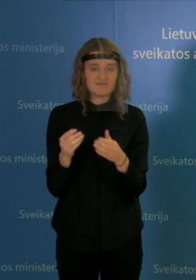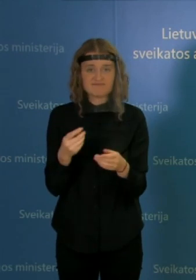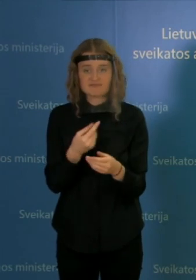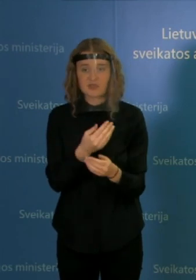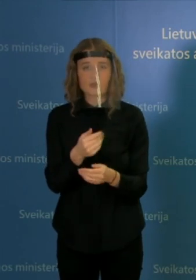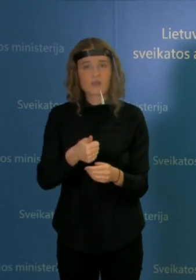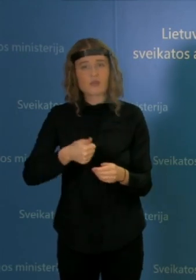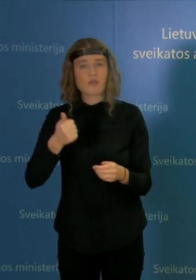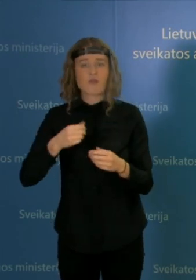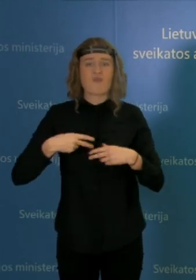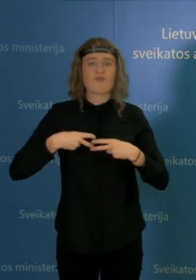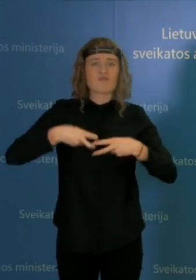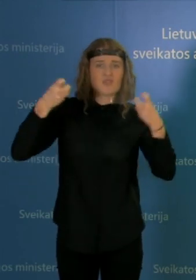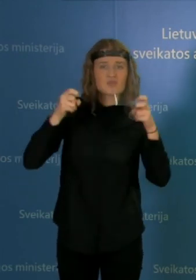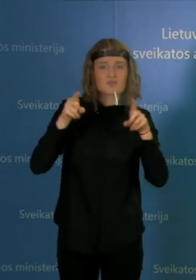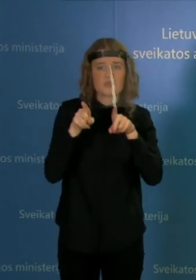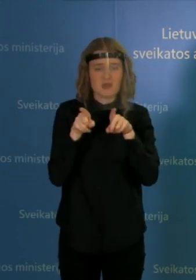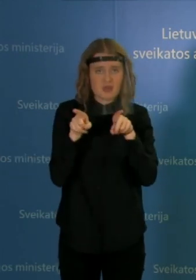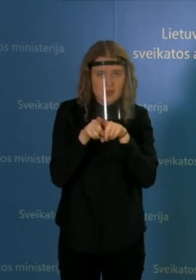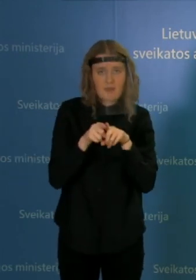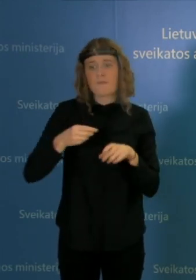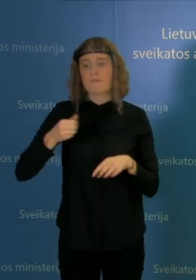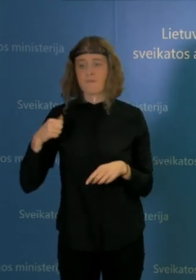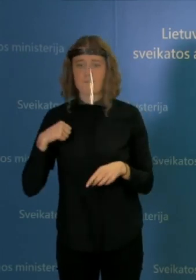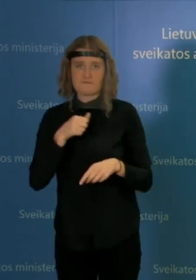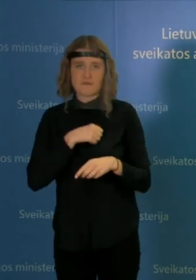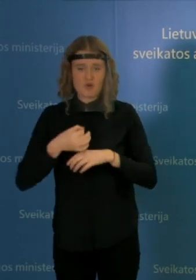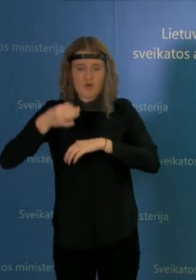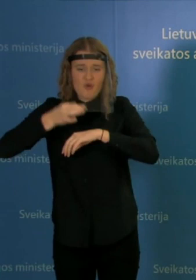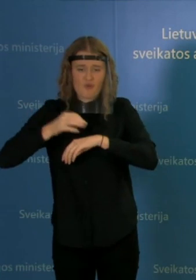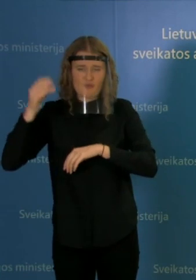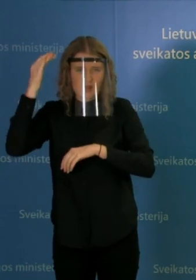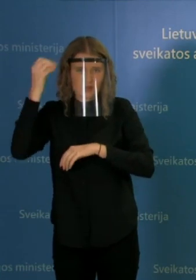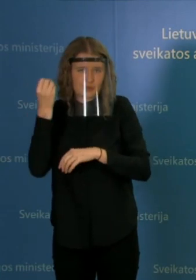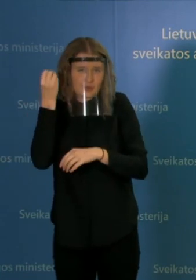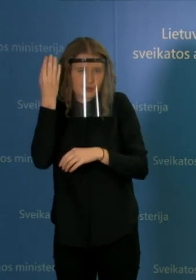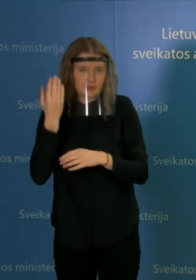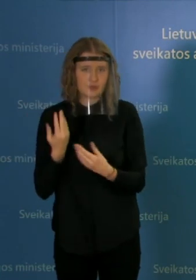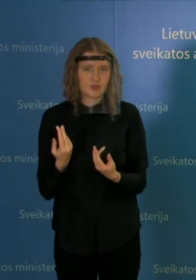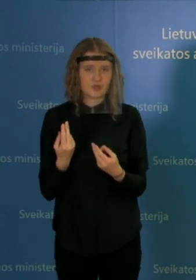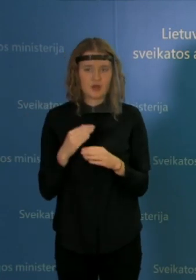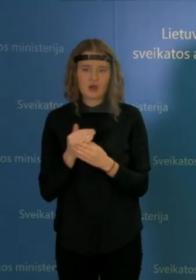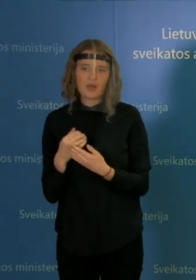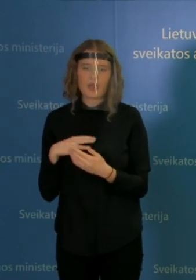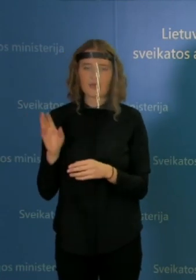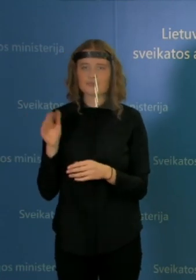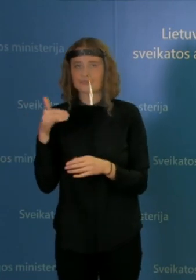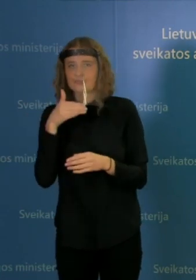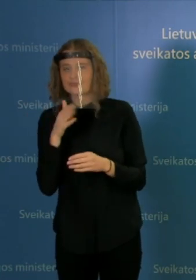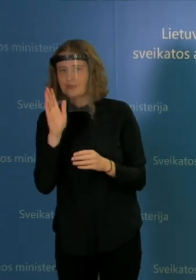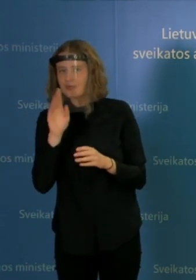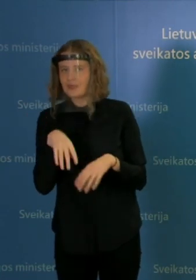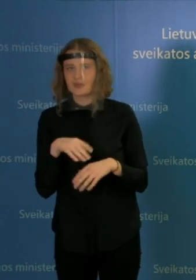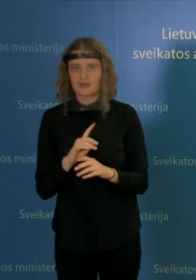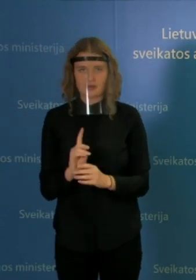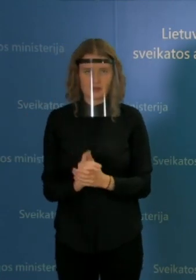žmonės turėti proto ir neieškoti galimybės, ką nors apeidinėti, nes kaip direktoris ir minėjo, Šiaulių